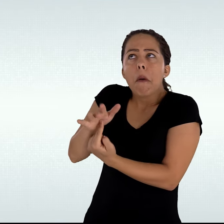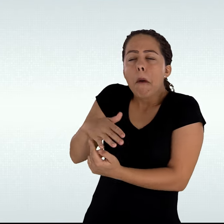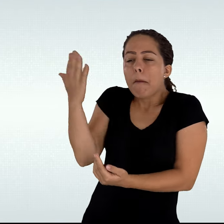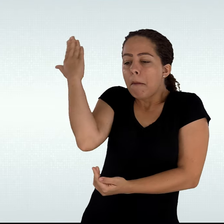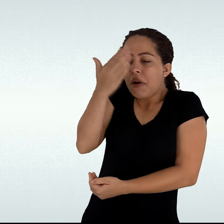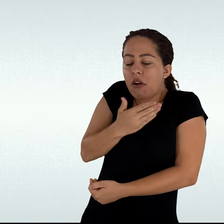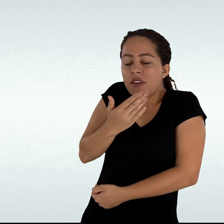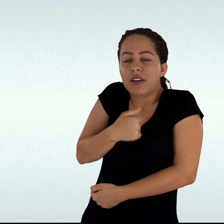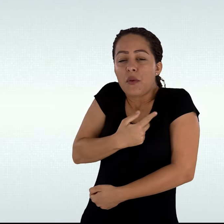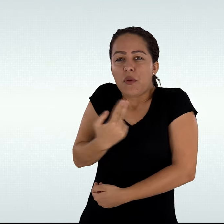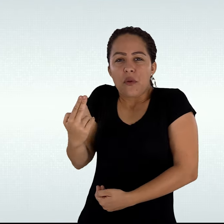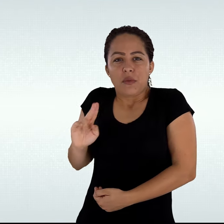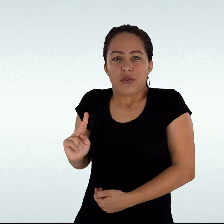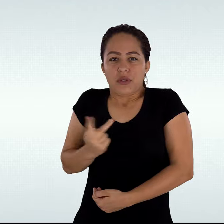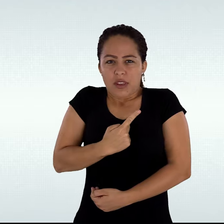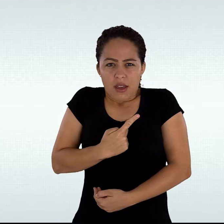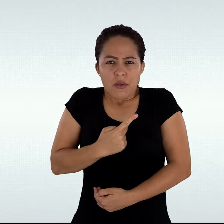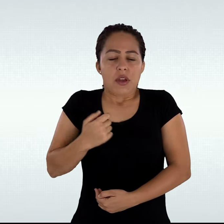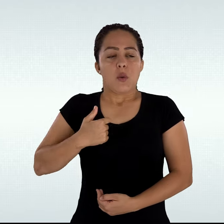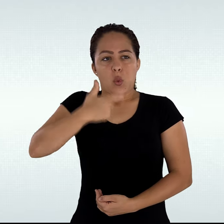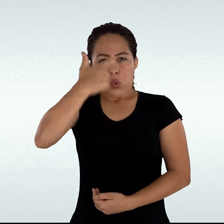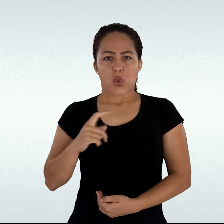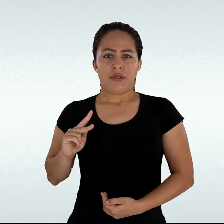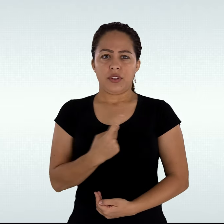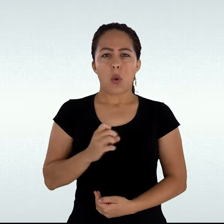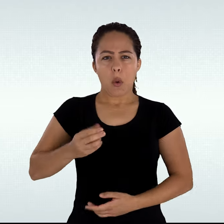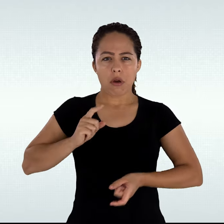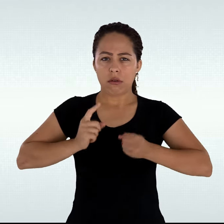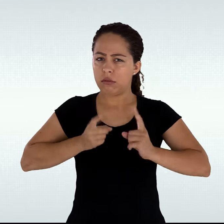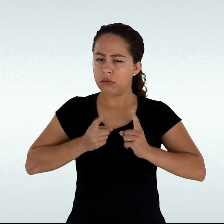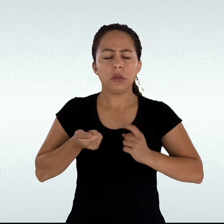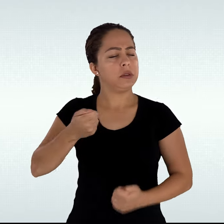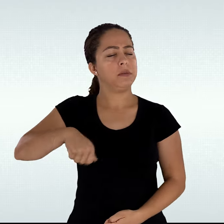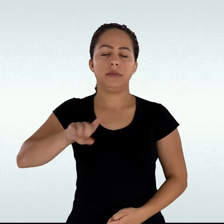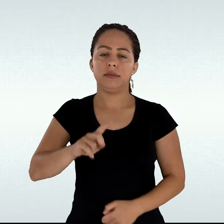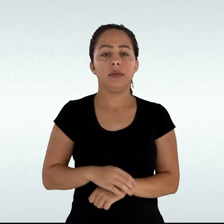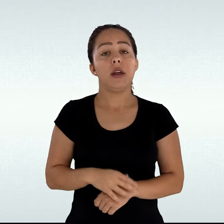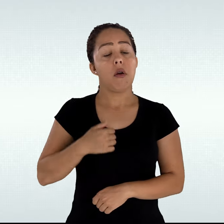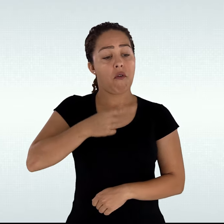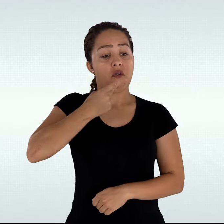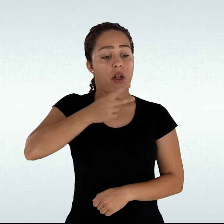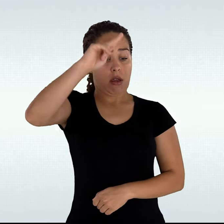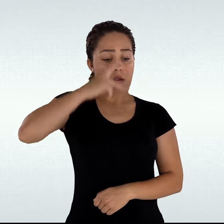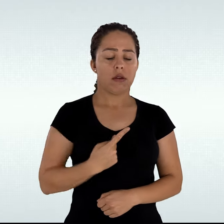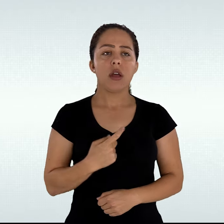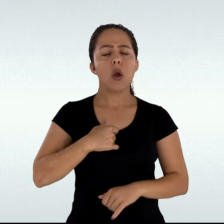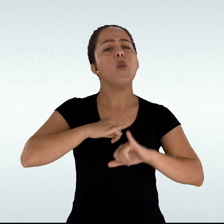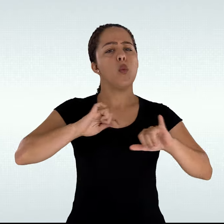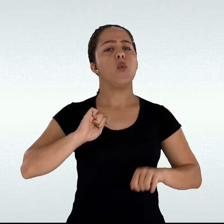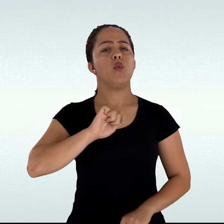de fato, é uma pessoa travesti ou transexual. A sua autoafirmação é suficiente.